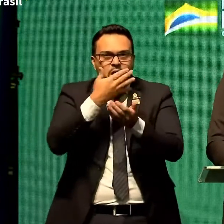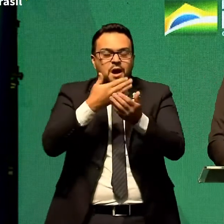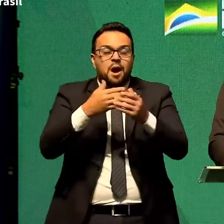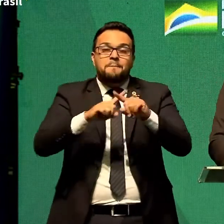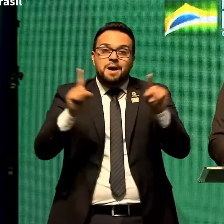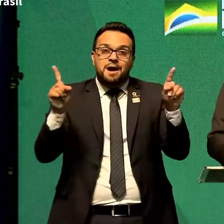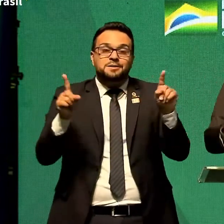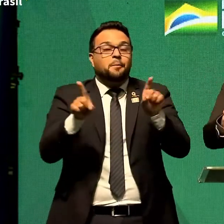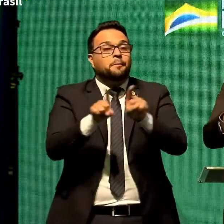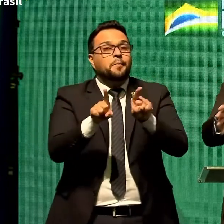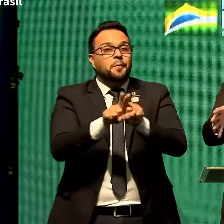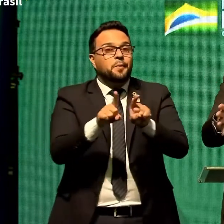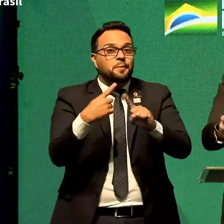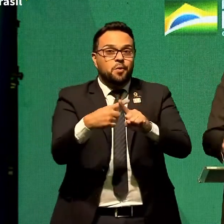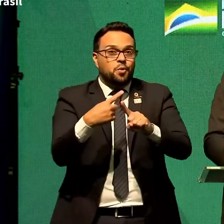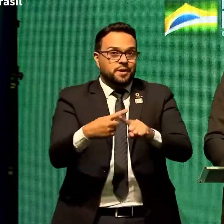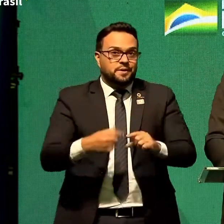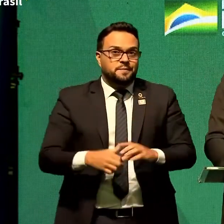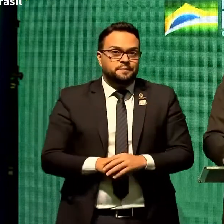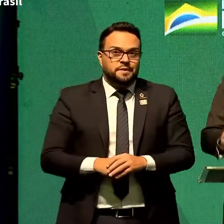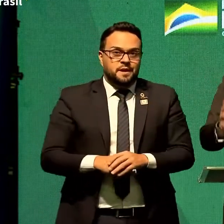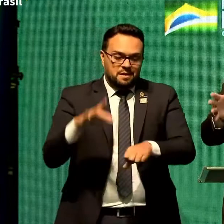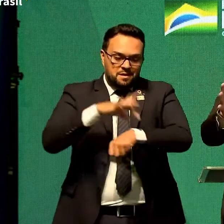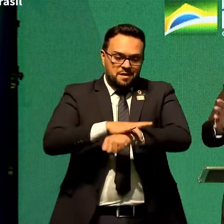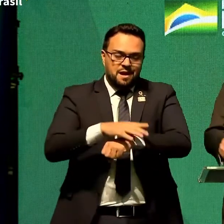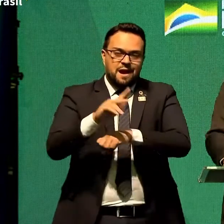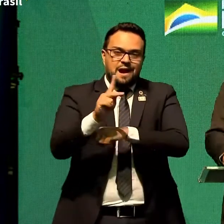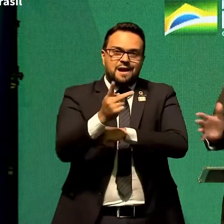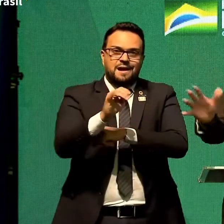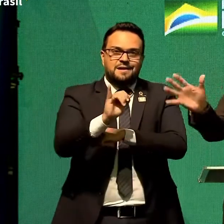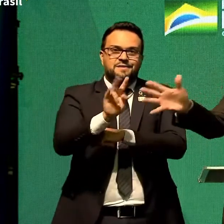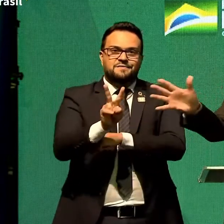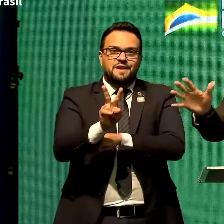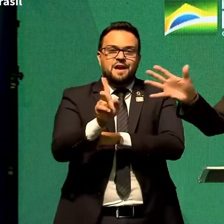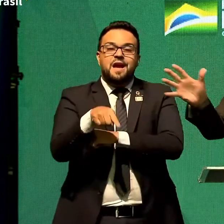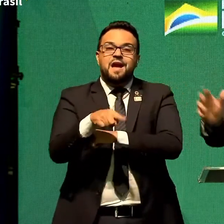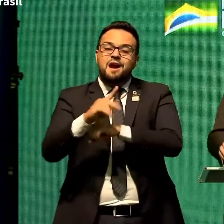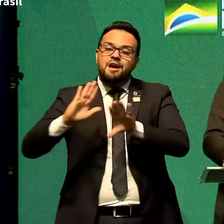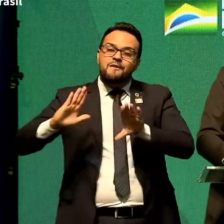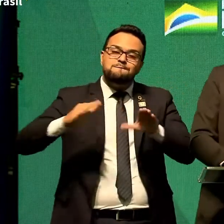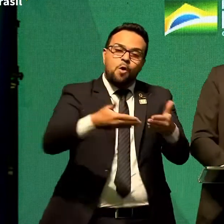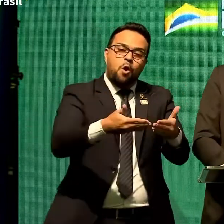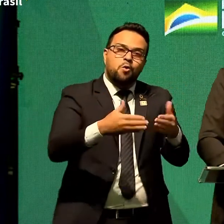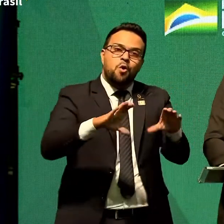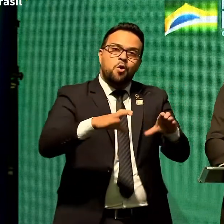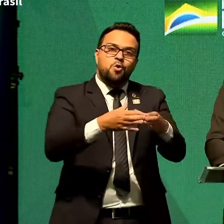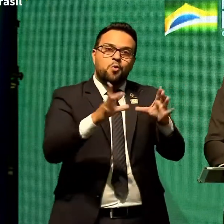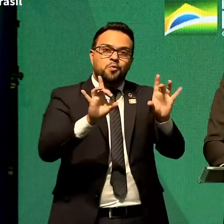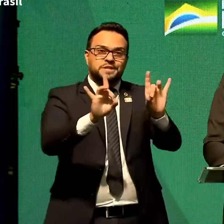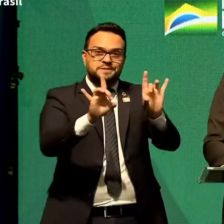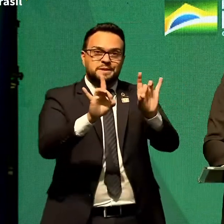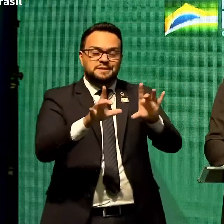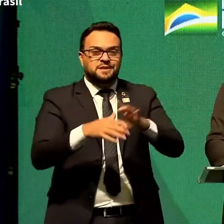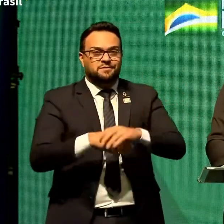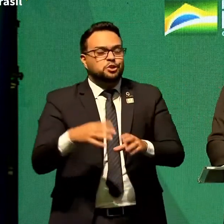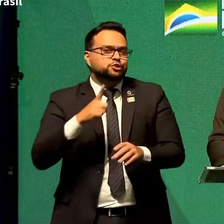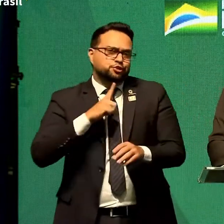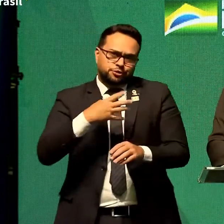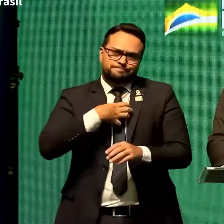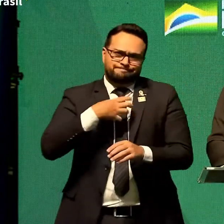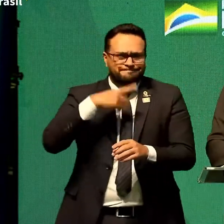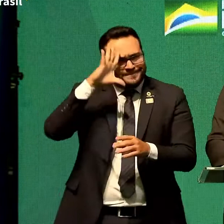combateu também? Porque era o HIV mais voltado para uma classe específica, que tinham comportamentos